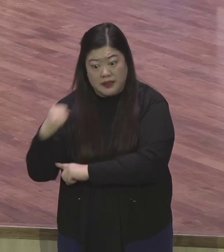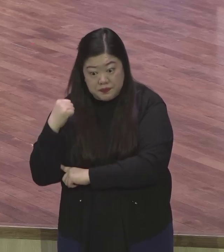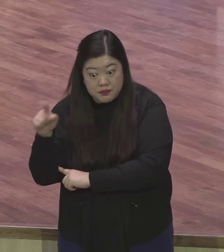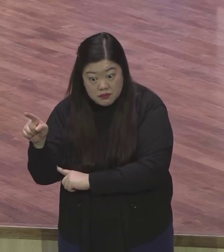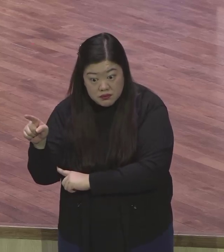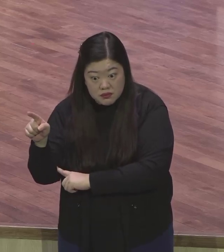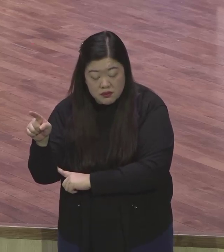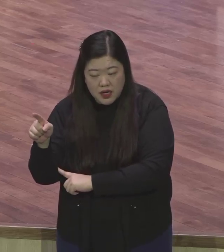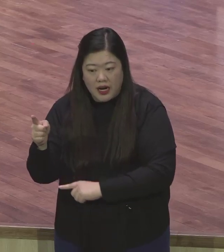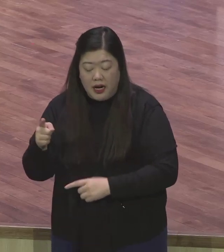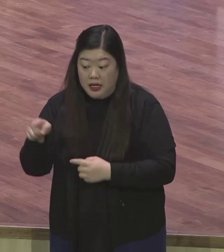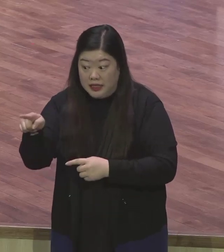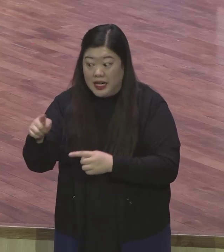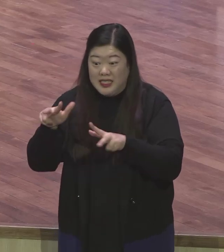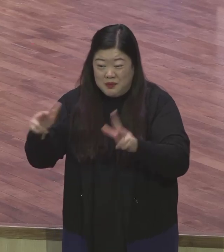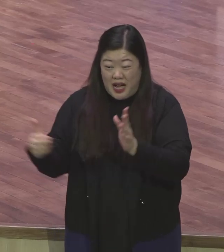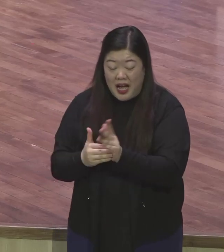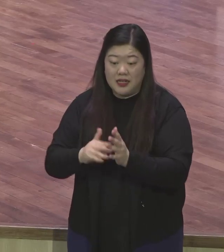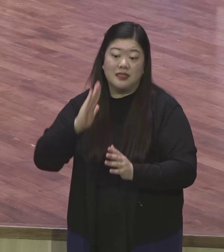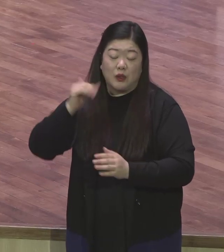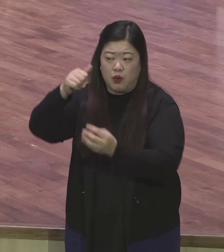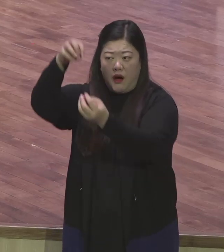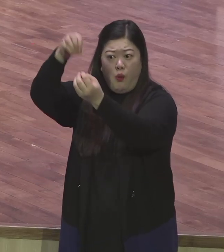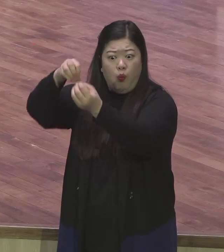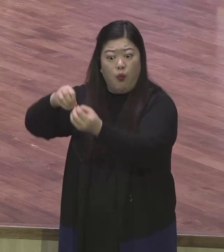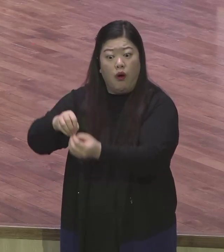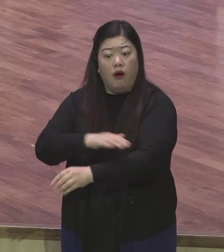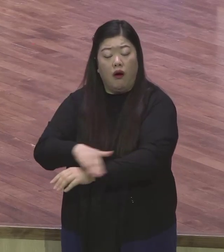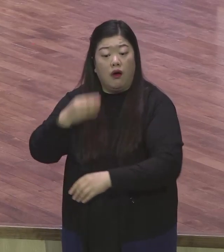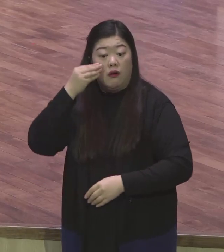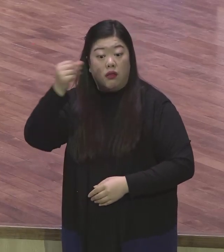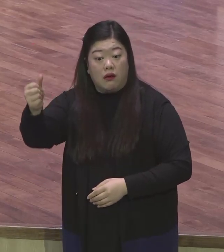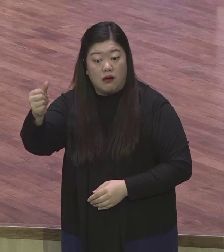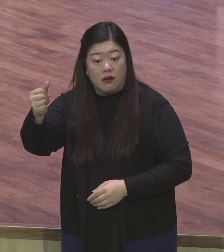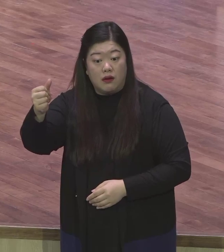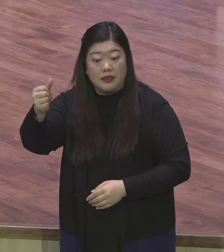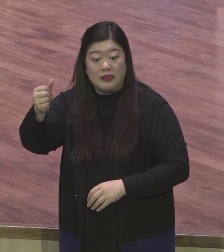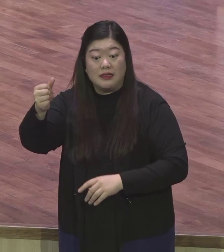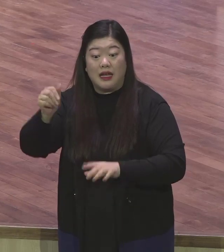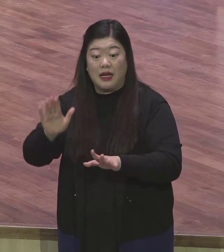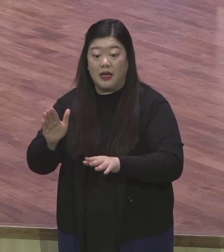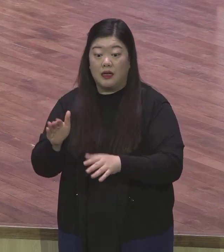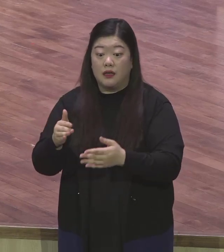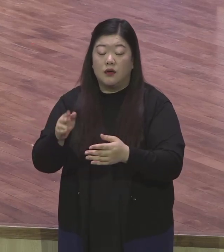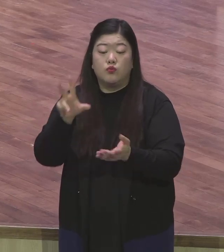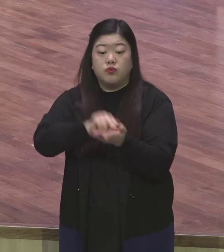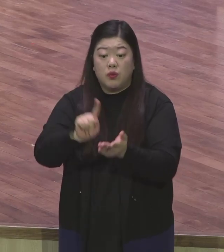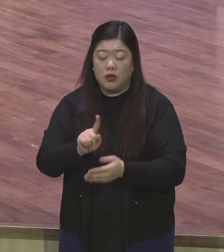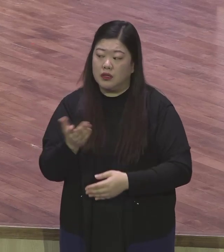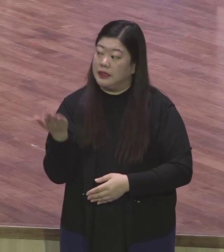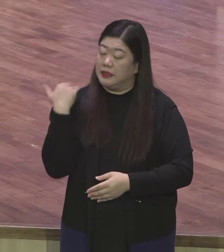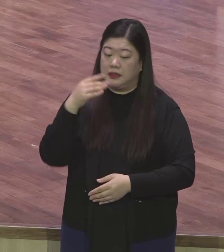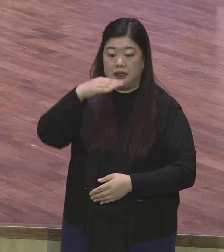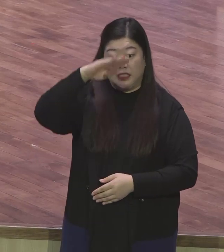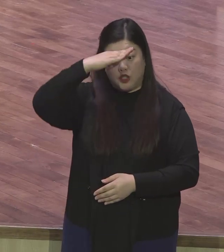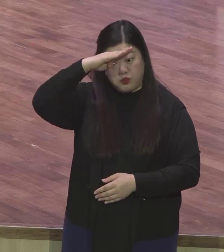되는데 이 트럼프 대통령은 어떤 사람이요 평생 사업만 했어요 우리나라에도 트럼프 빌딩 많아요